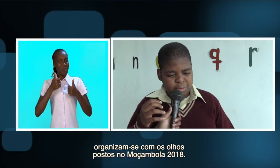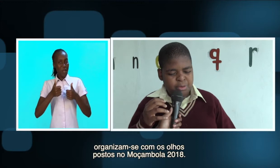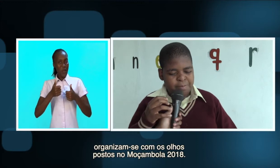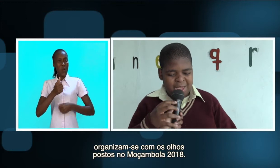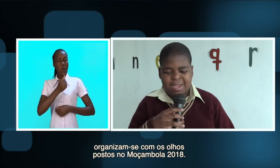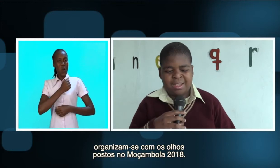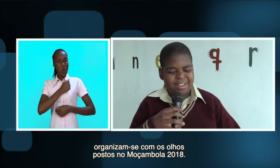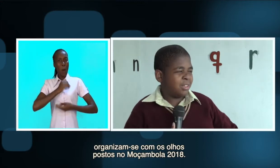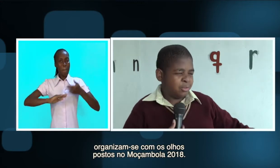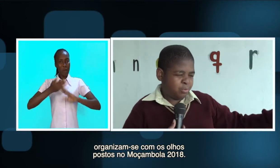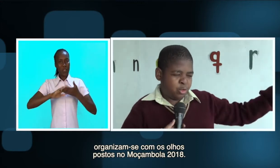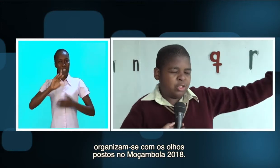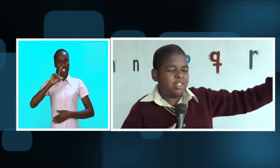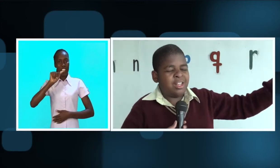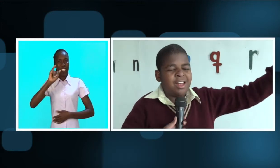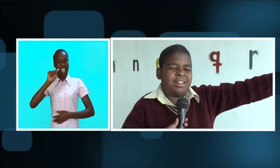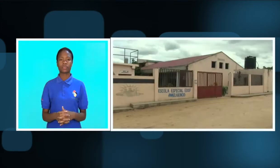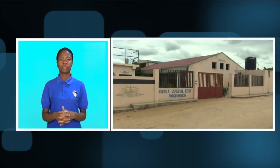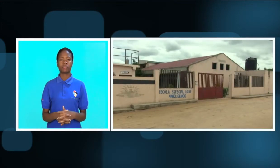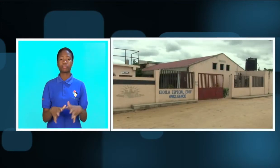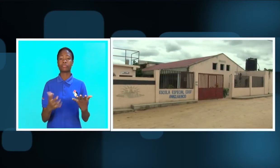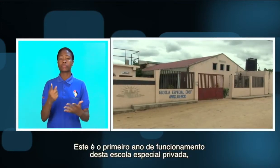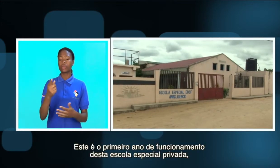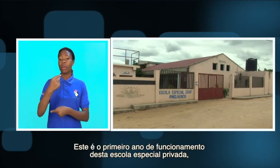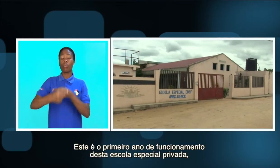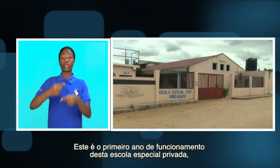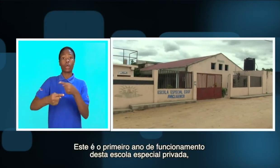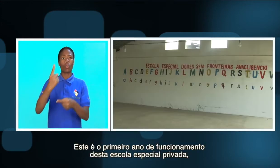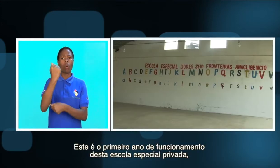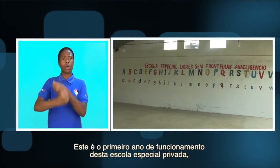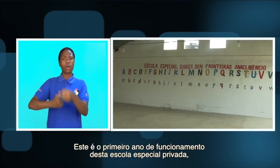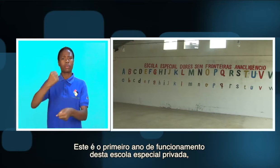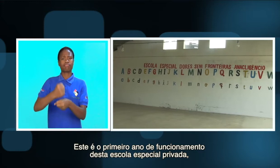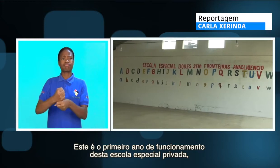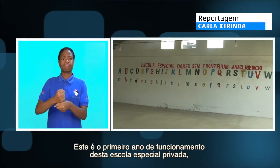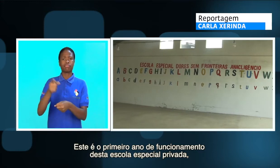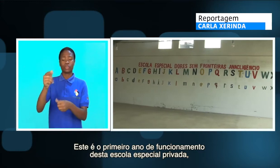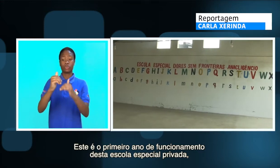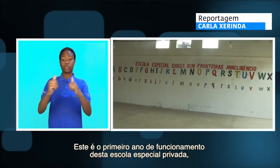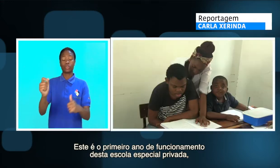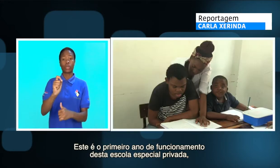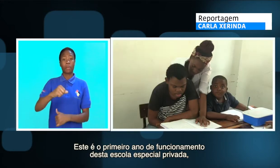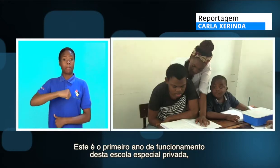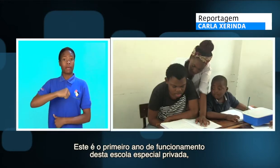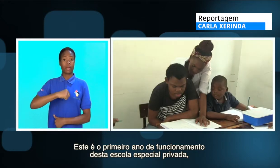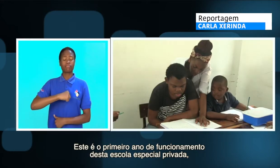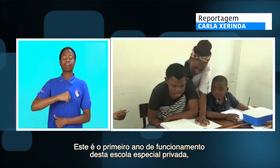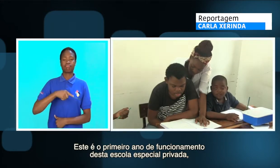Os petises reconhecem o amanhã. Este é o primeiro ano de funcionamento da Escola Especial Privada,